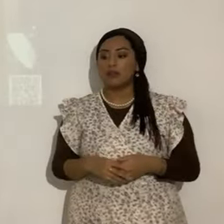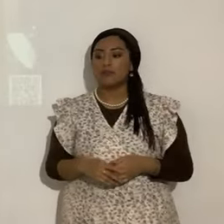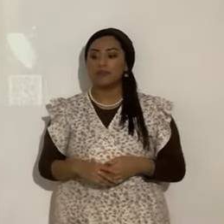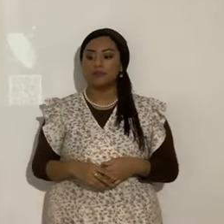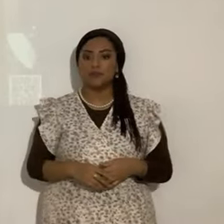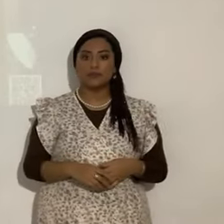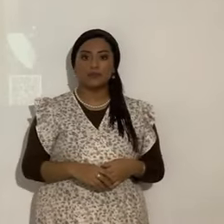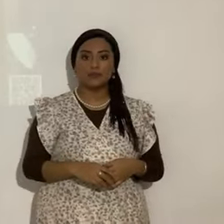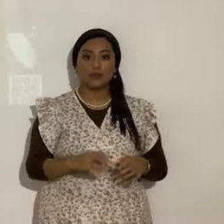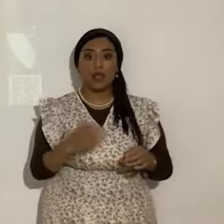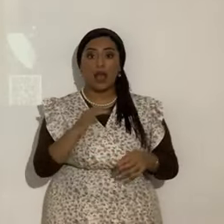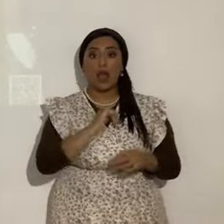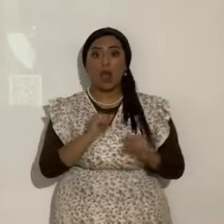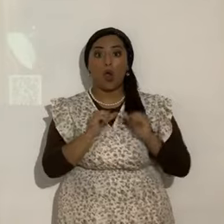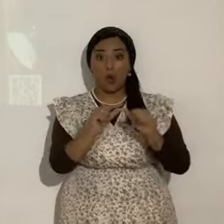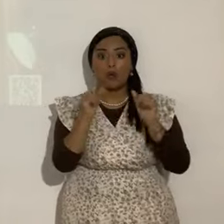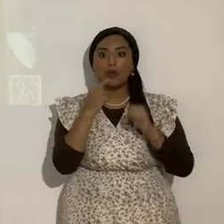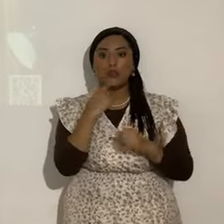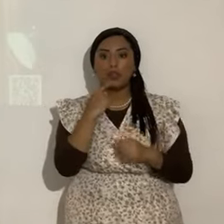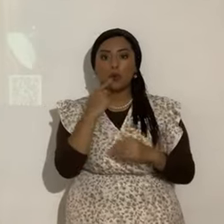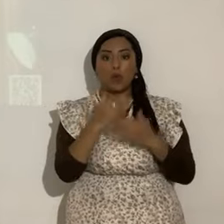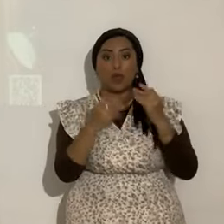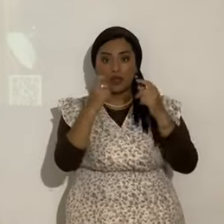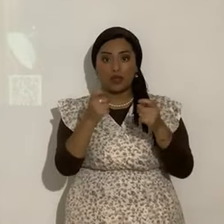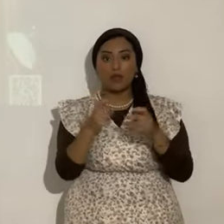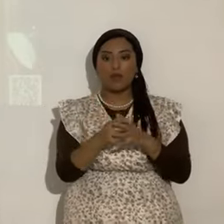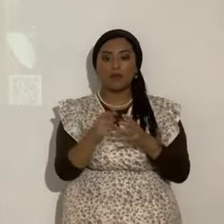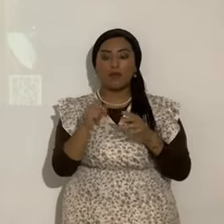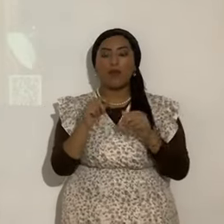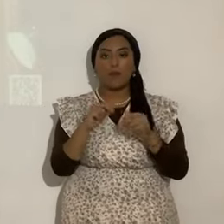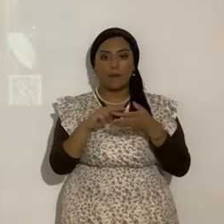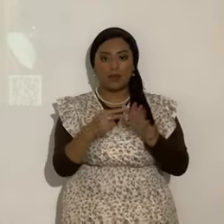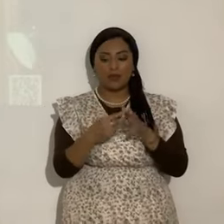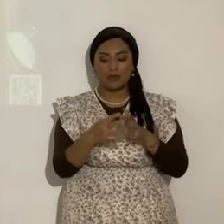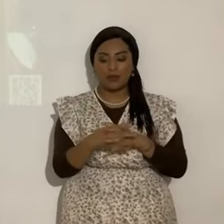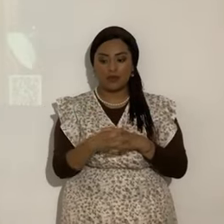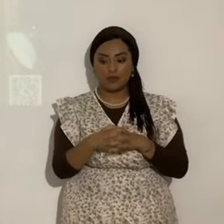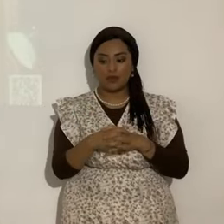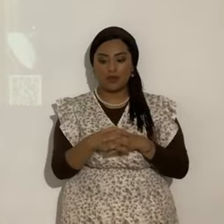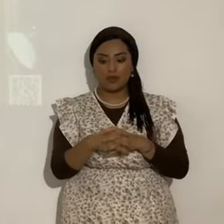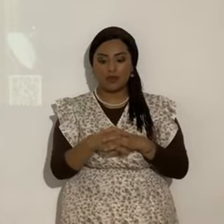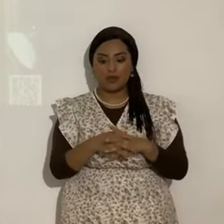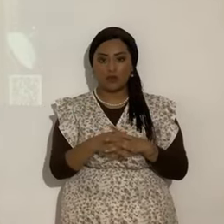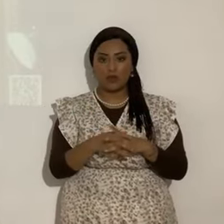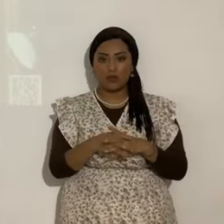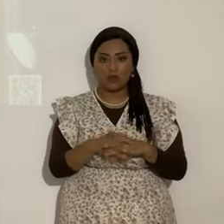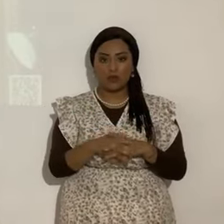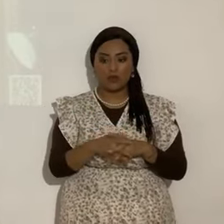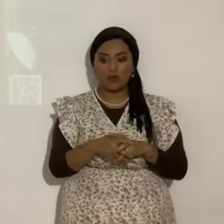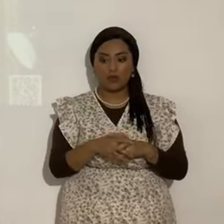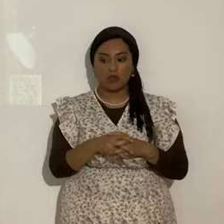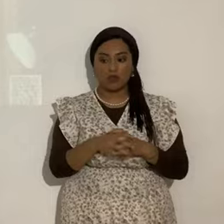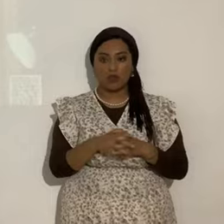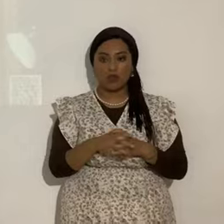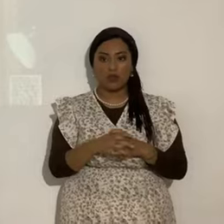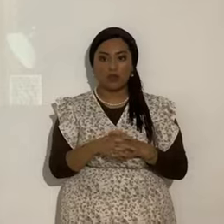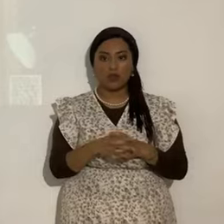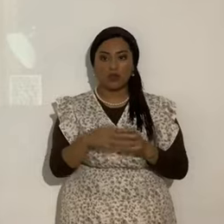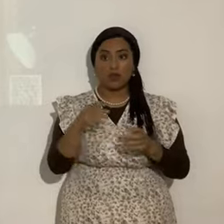Fíjense que siempre digo. Lo que vamos a dar. Pero siempre me refiero al malaj. Al malajillo. Y malajillo. Yo. Por eso